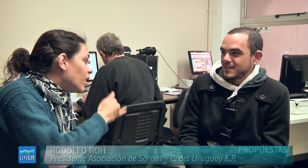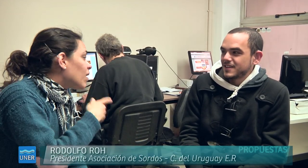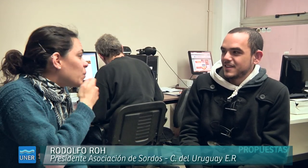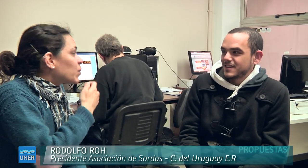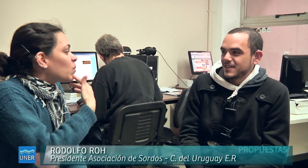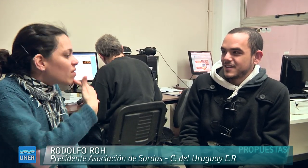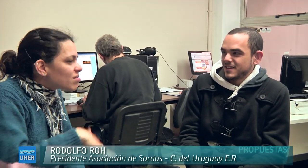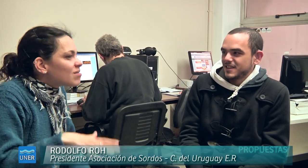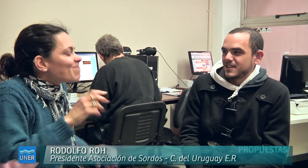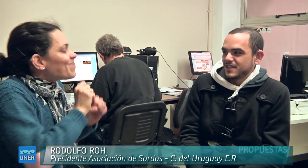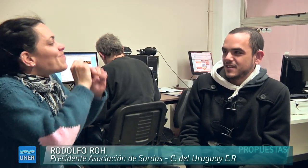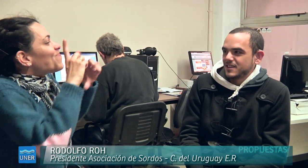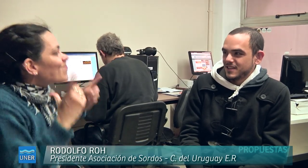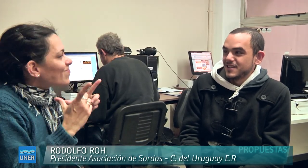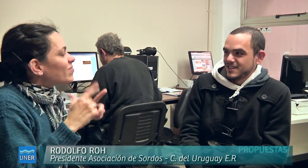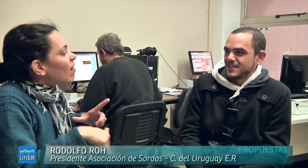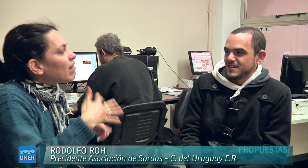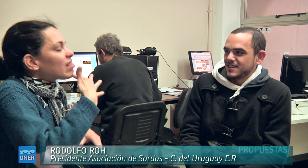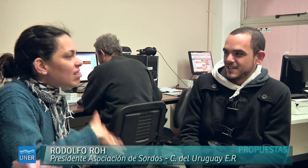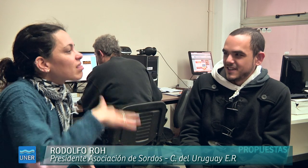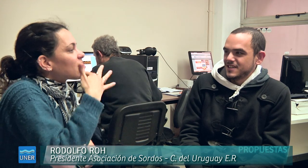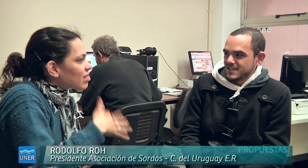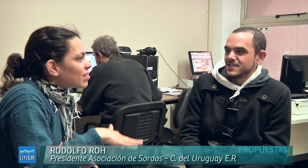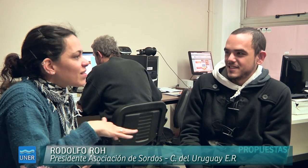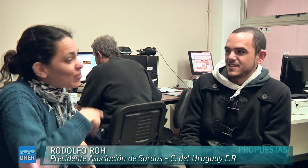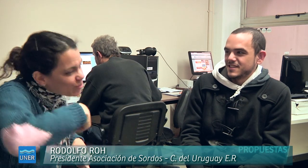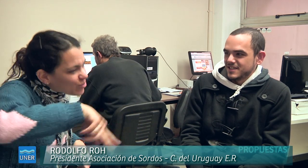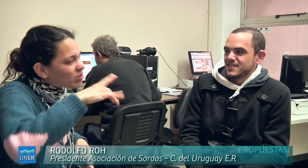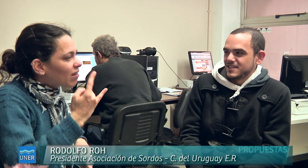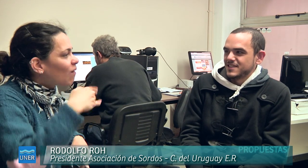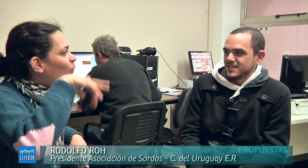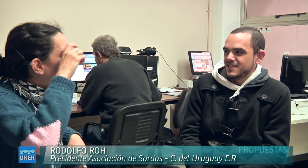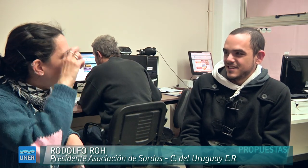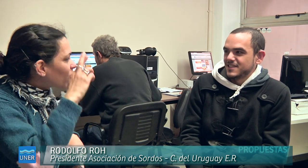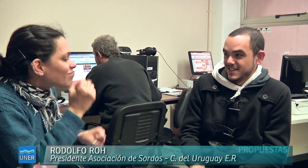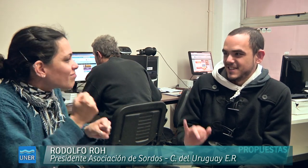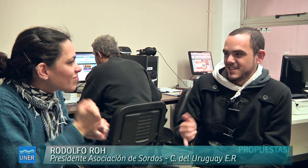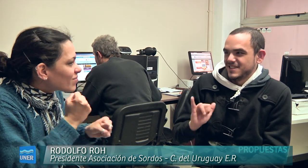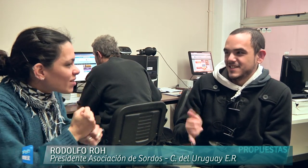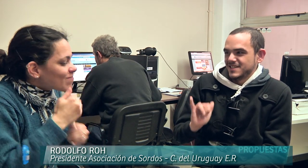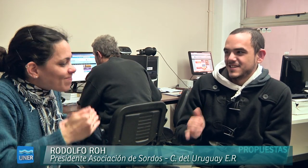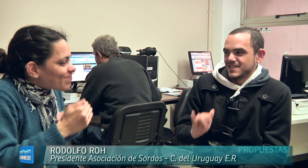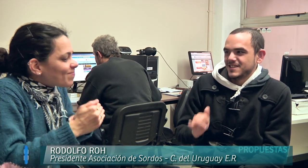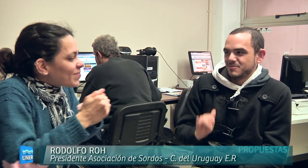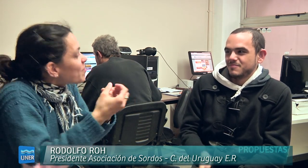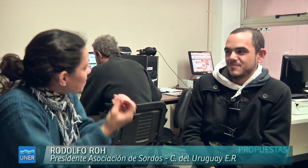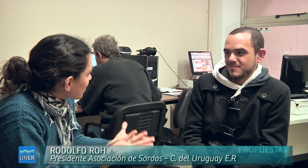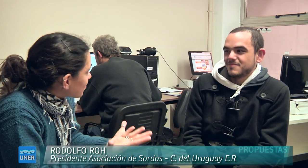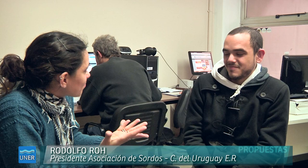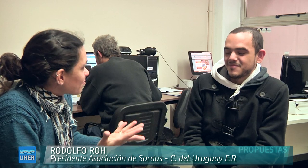lo menos podemos ser optimistas, de que vamos por buen camino, digo, en esta tarea que hemos iniciado conjuntamente con ustedes? Sí, la